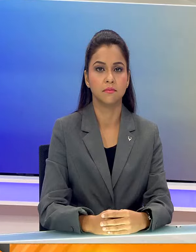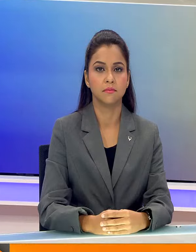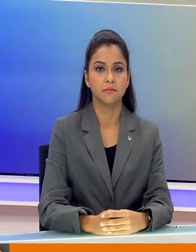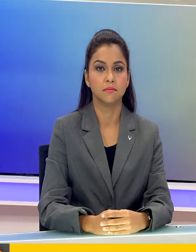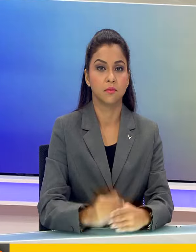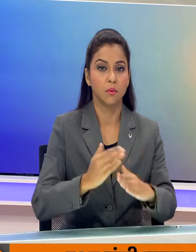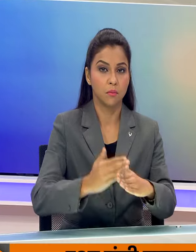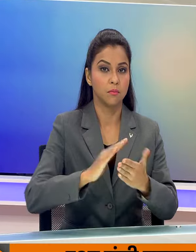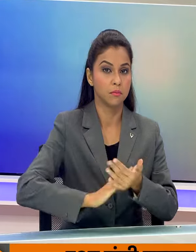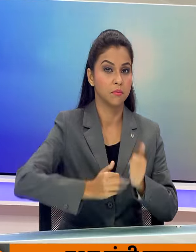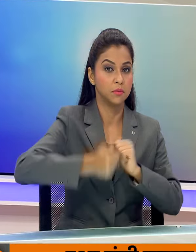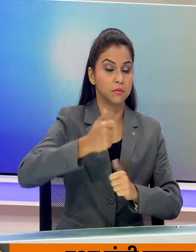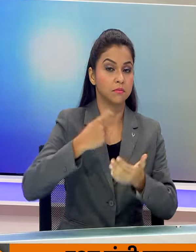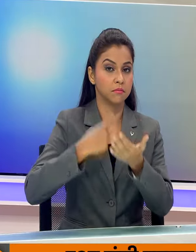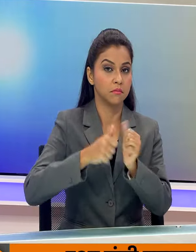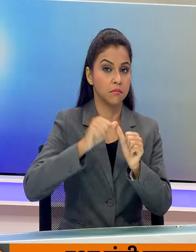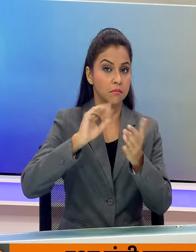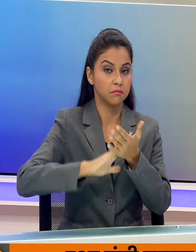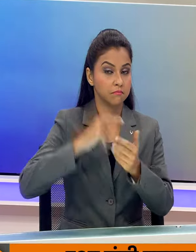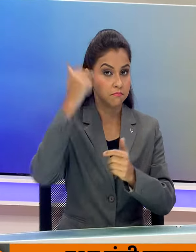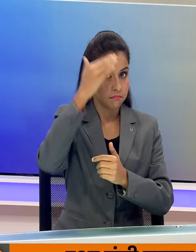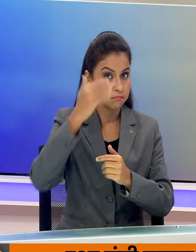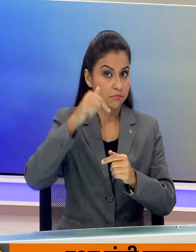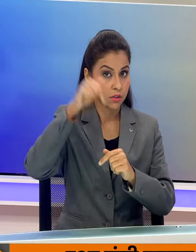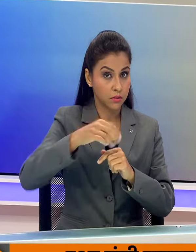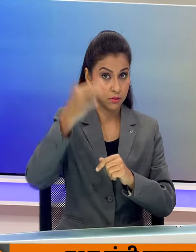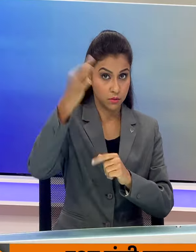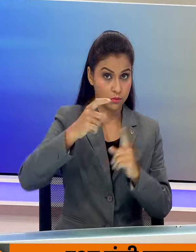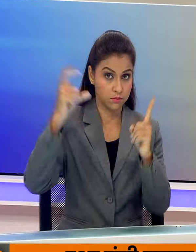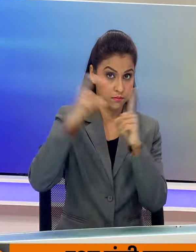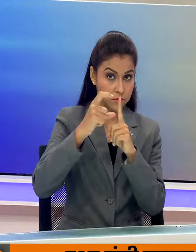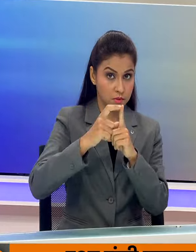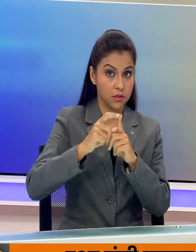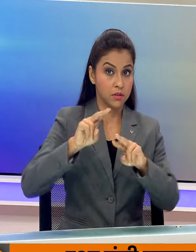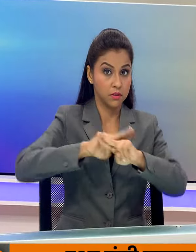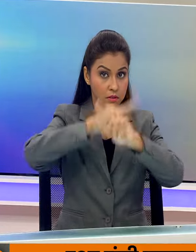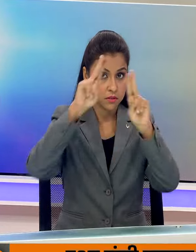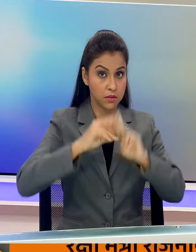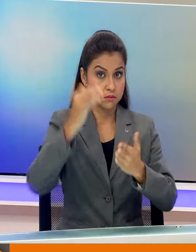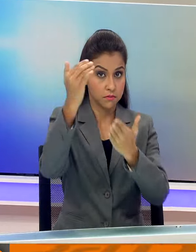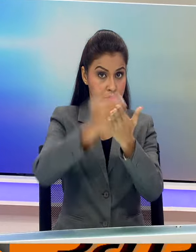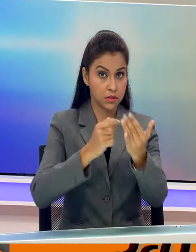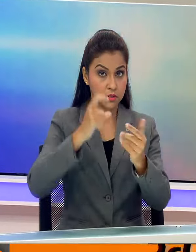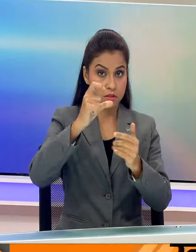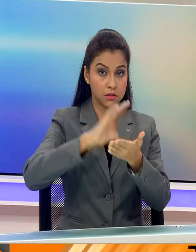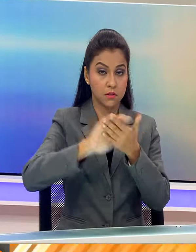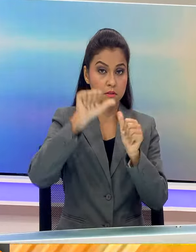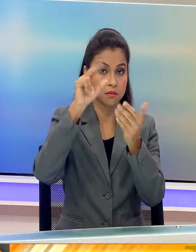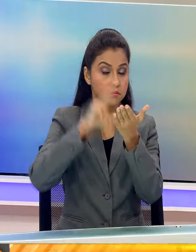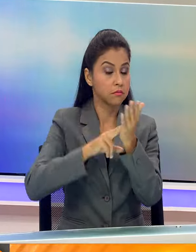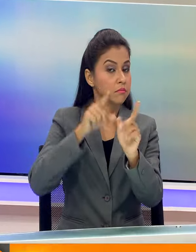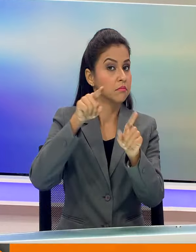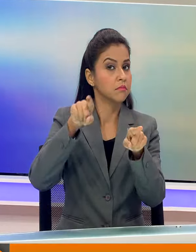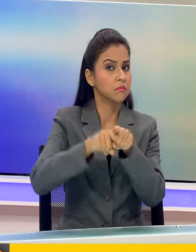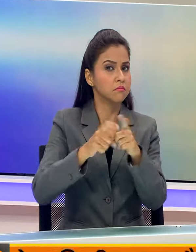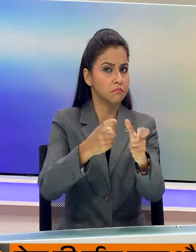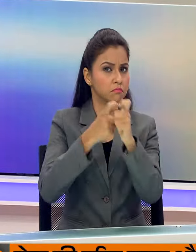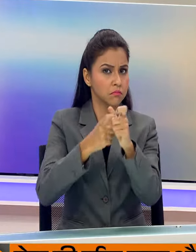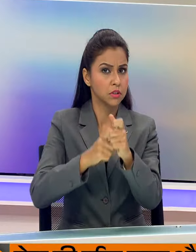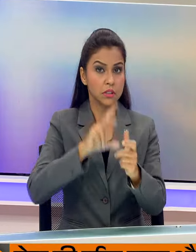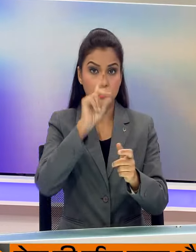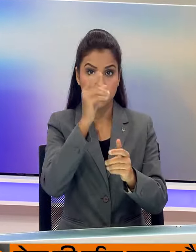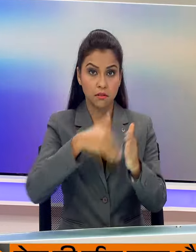रक्षा मंत्री राजनात सिंग आज नई दिल्ली में अंतराश्ट्रे सेमिनार चाणक्य रक्षा समवाद के दूसरे